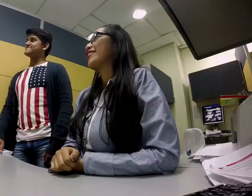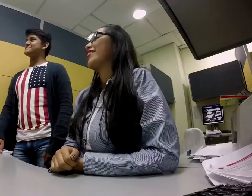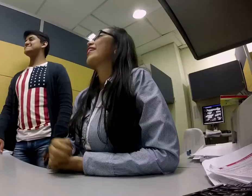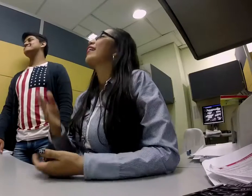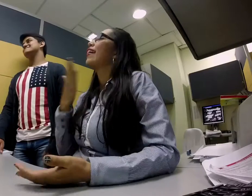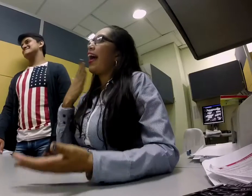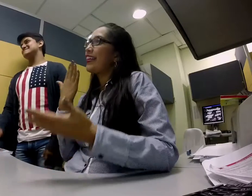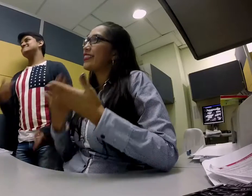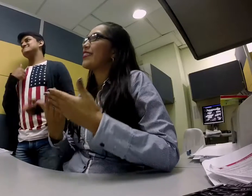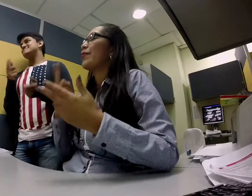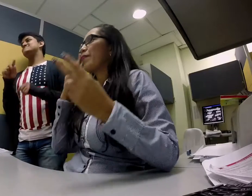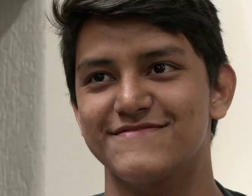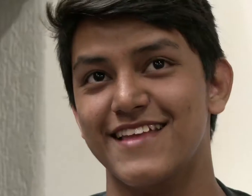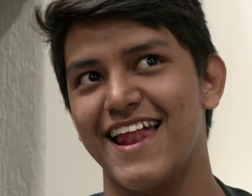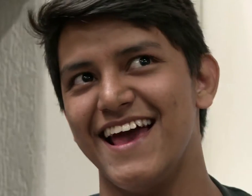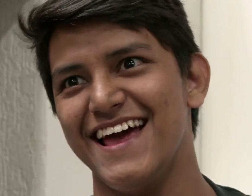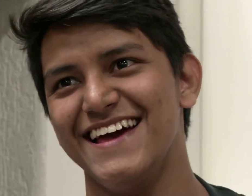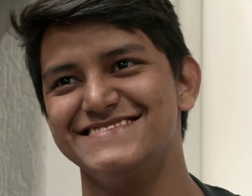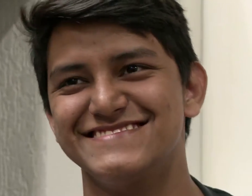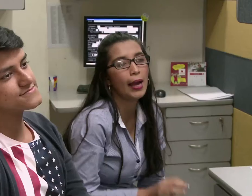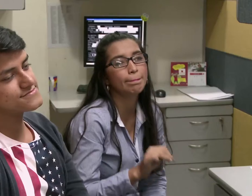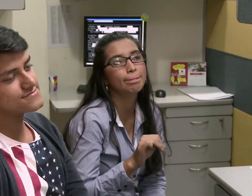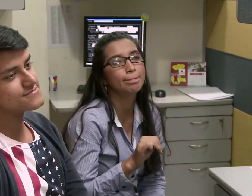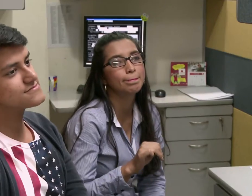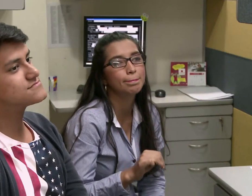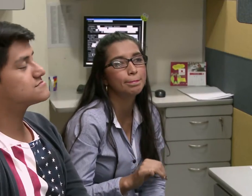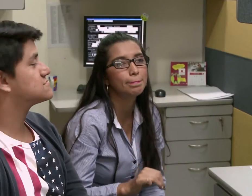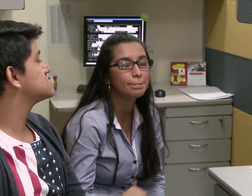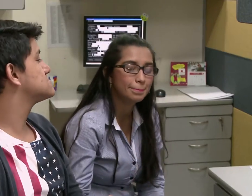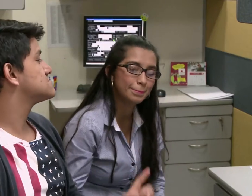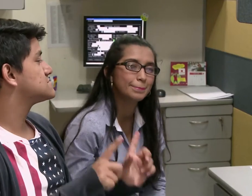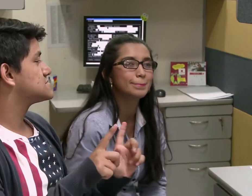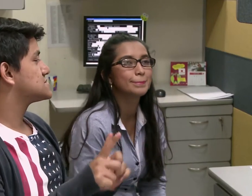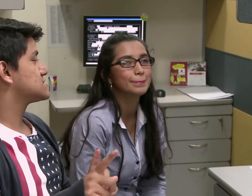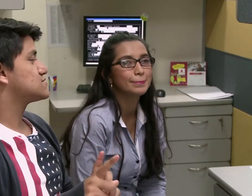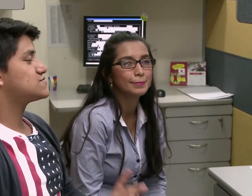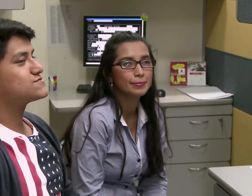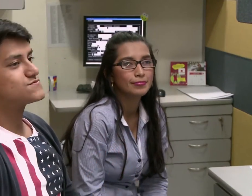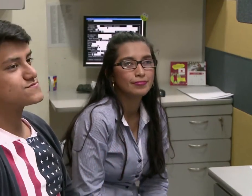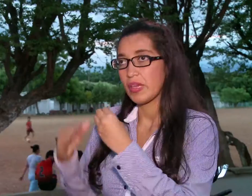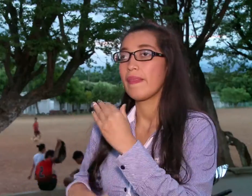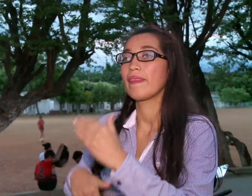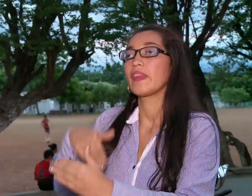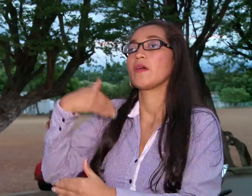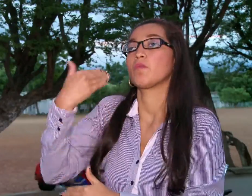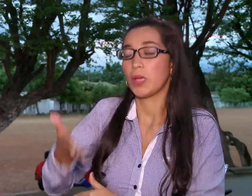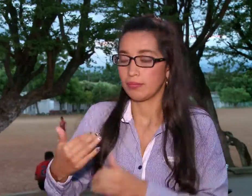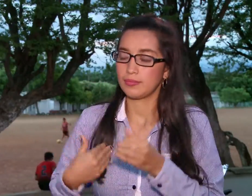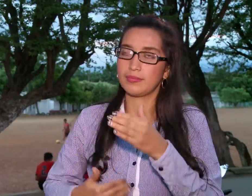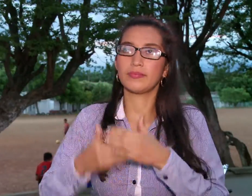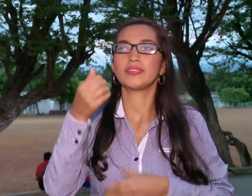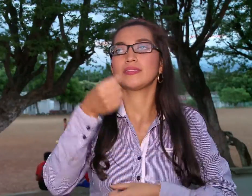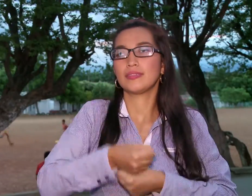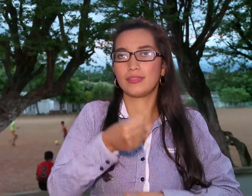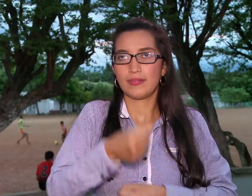empecé a trabajar porque ya venía con un proceso en Vive Digital. A mí me capacitaron y luego pues ya empecé a trabajar,